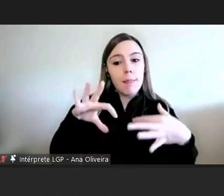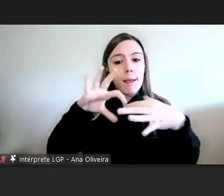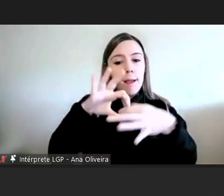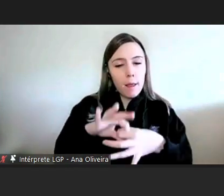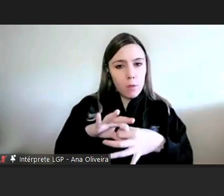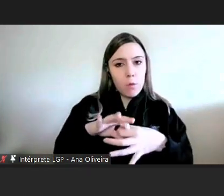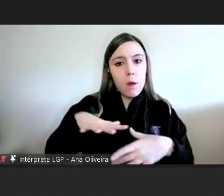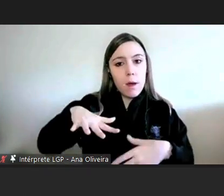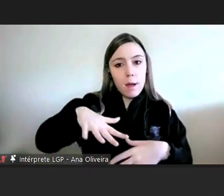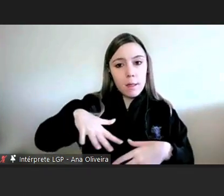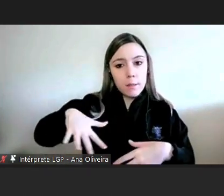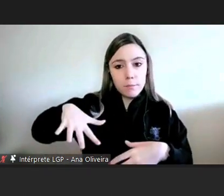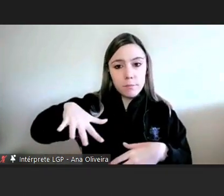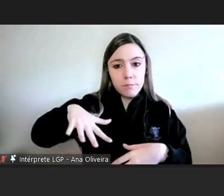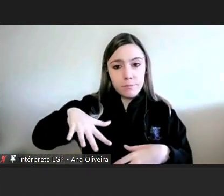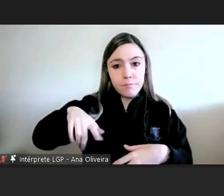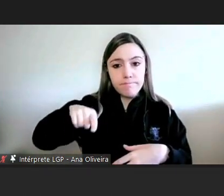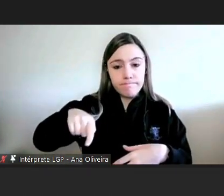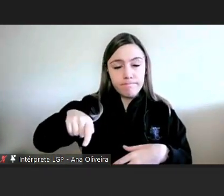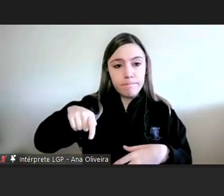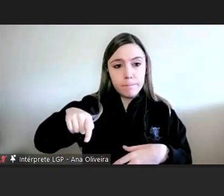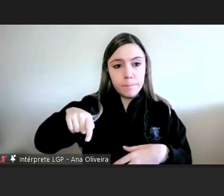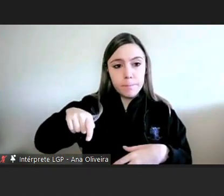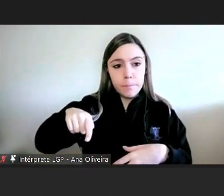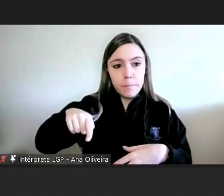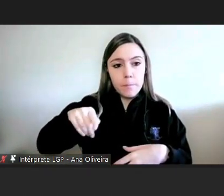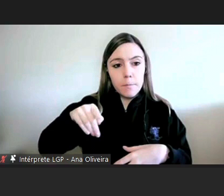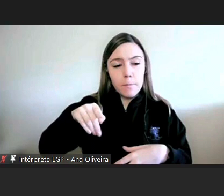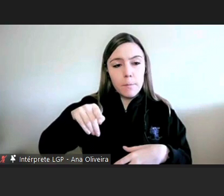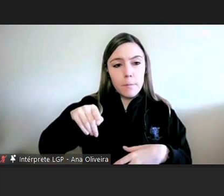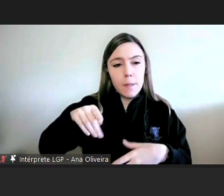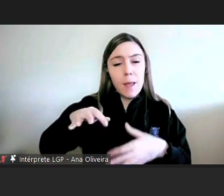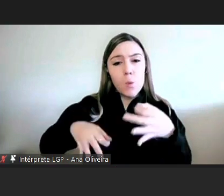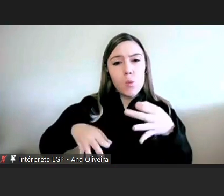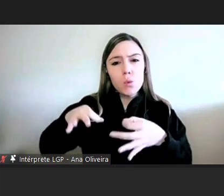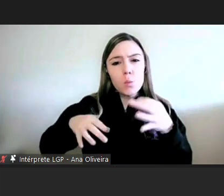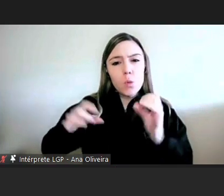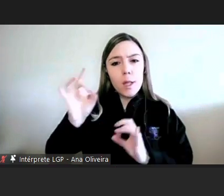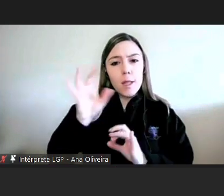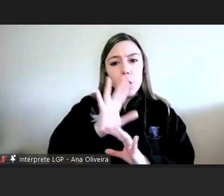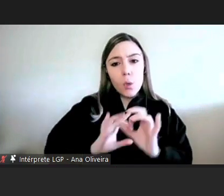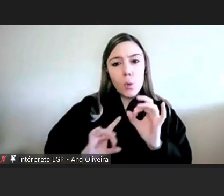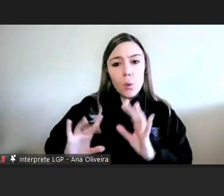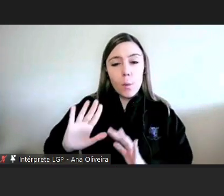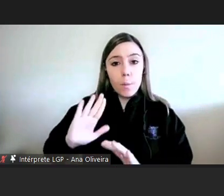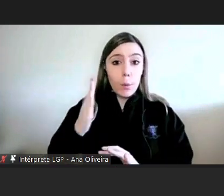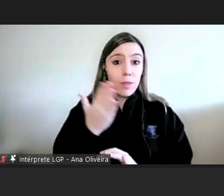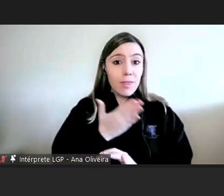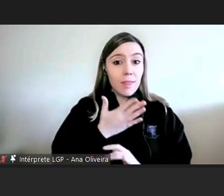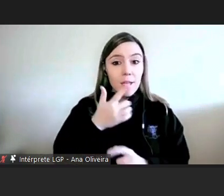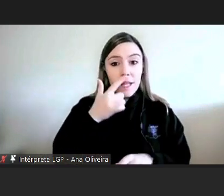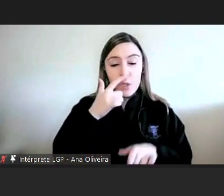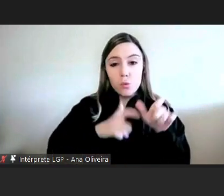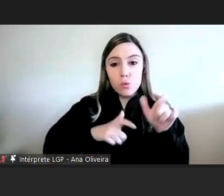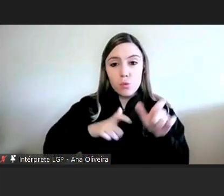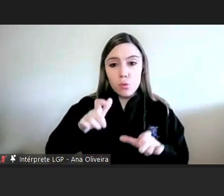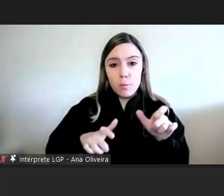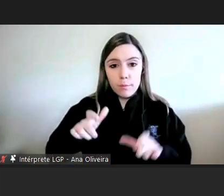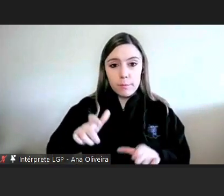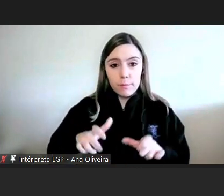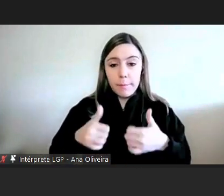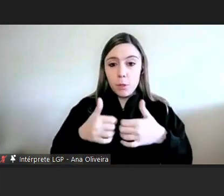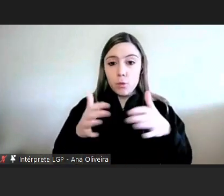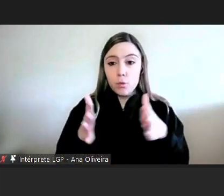a jurisprudência a jurisprudência do Tribunal Europeu dos Direitos Humanos é